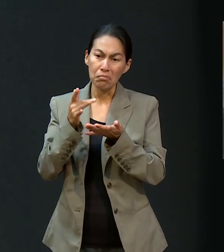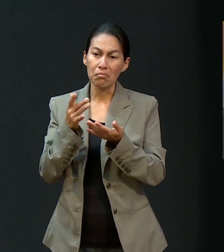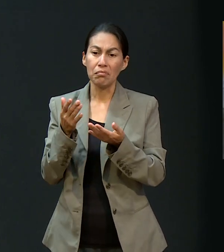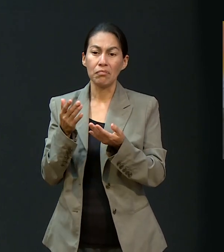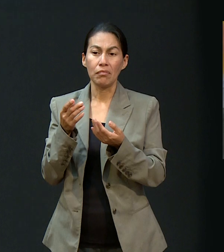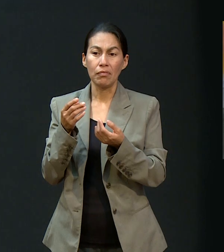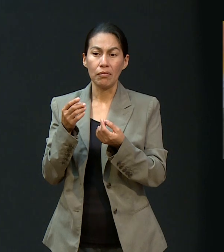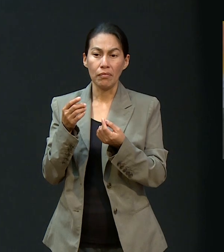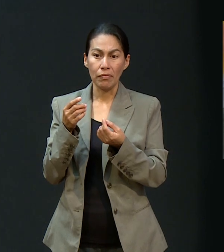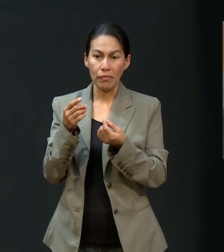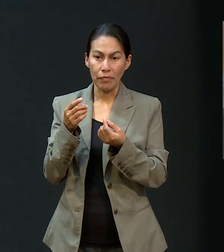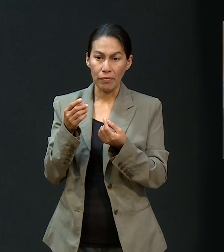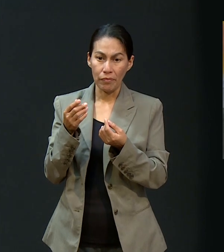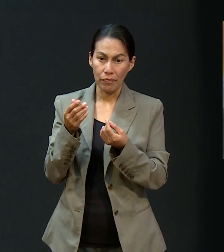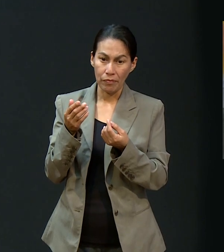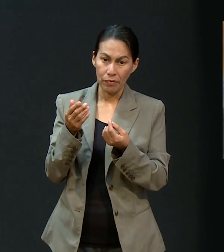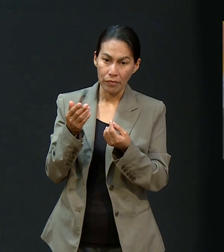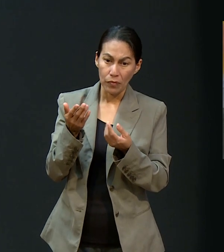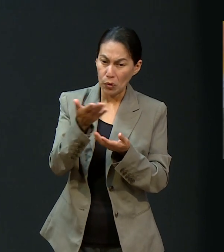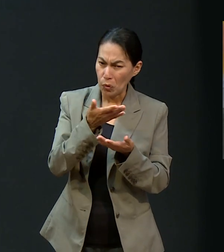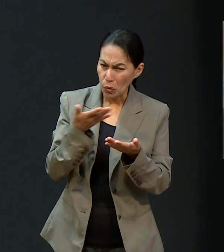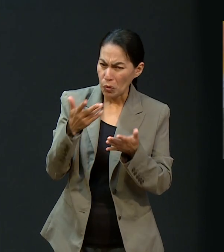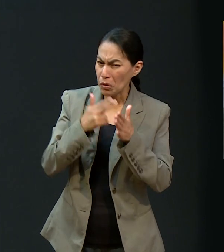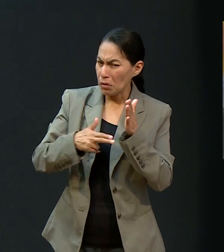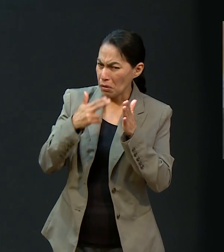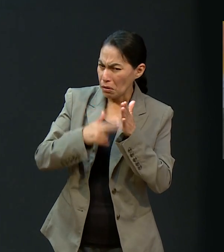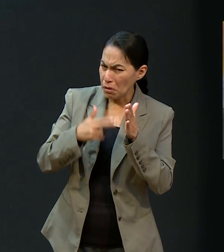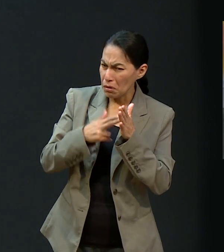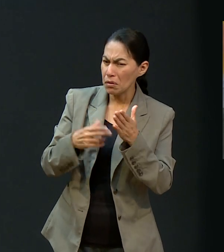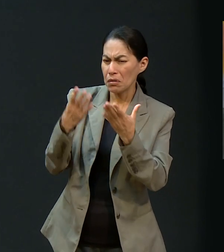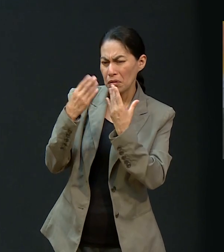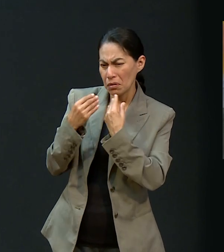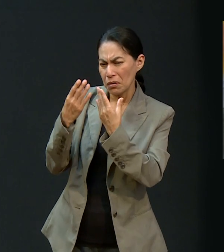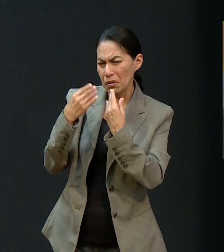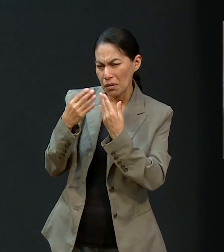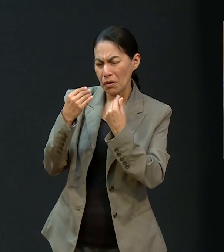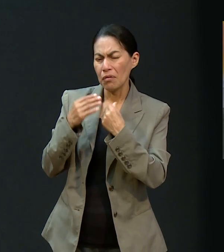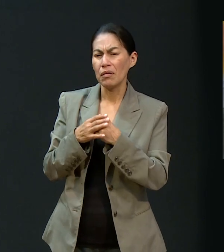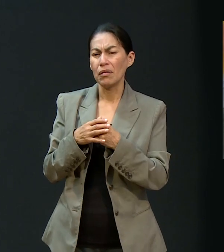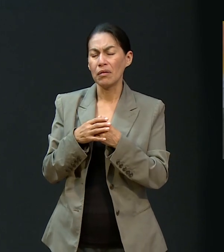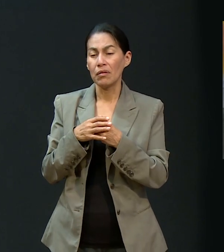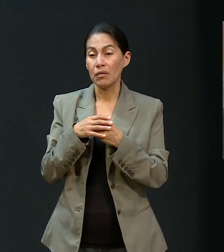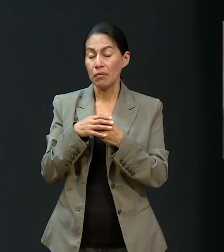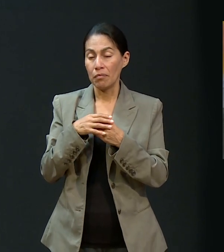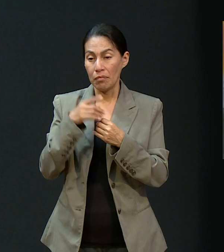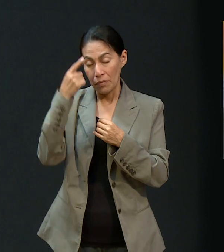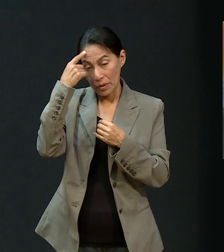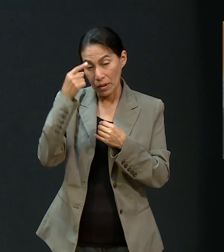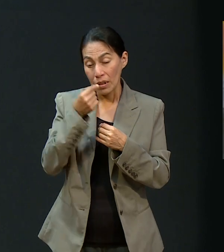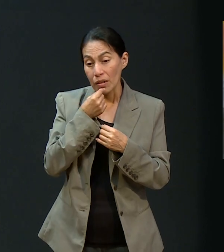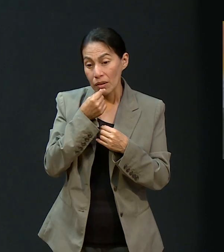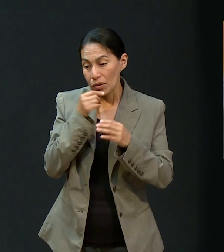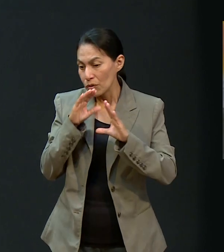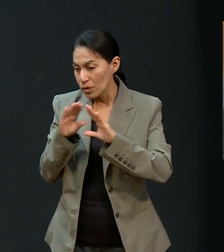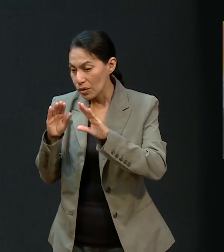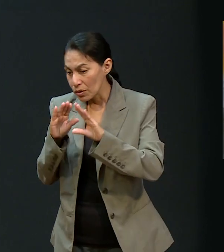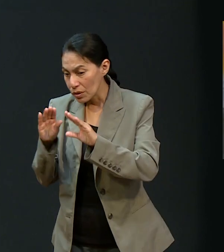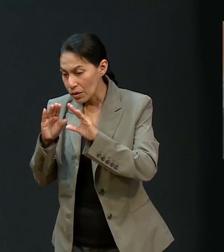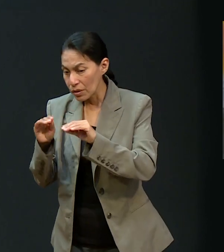igual gracias a las instrucciones que nos daban en los talleres de laboratorios infantiles y ya dentro de la iglesia